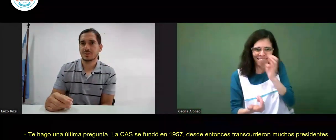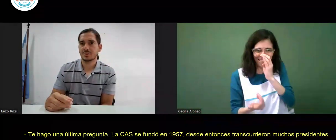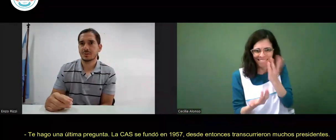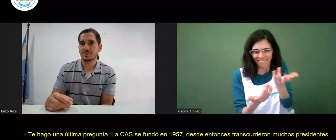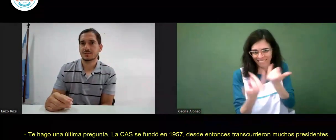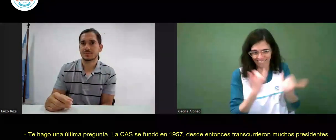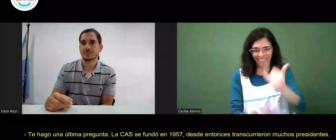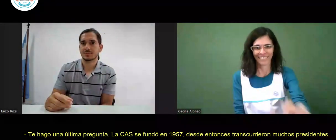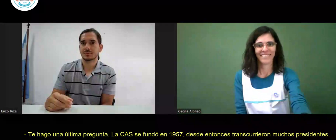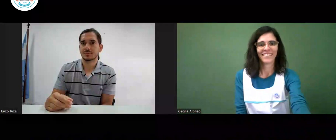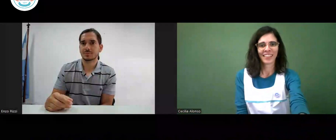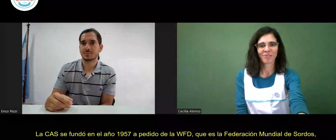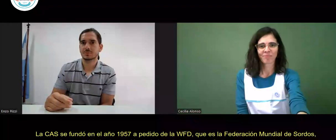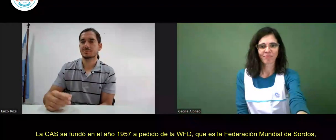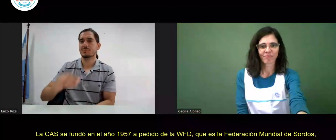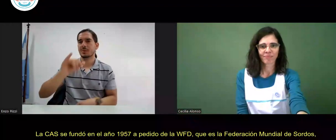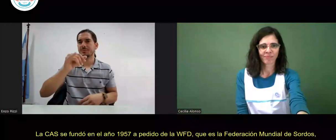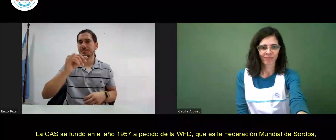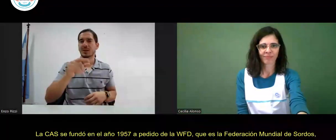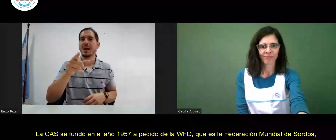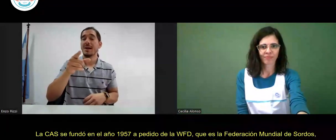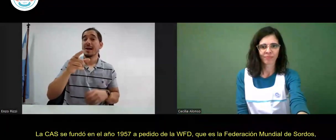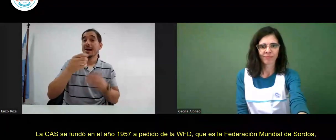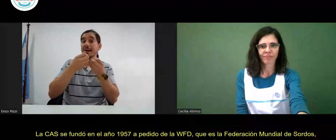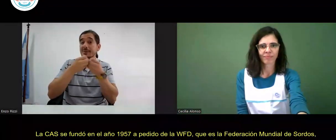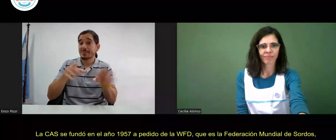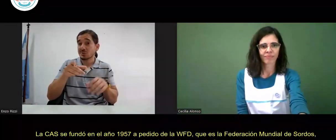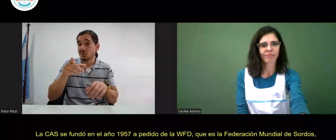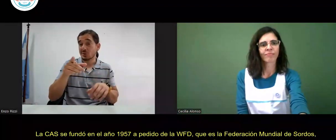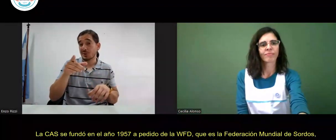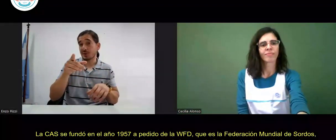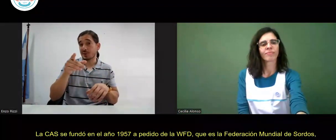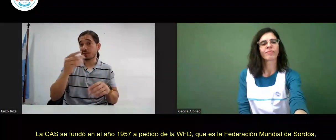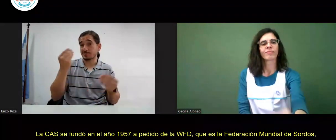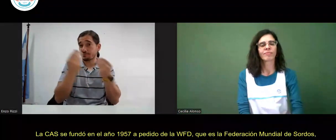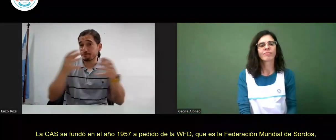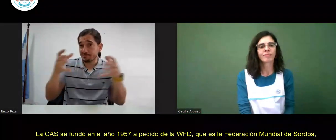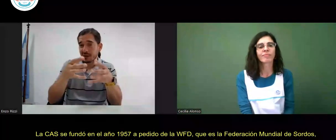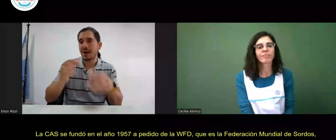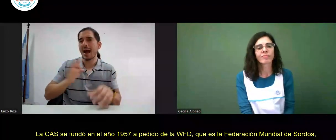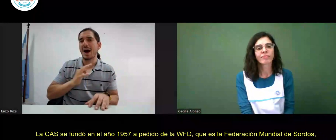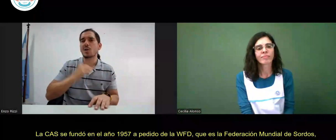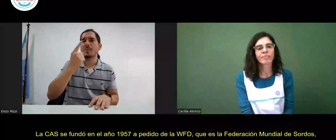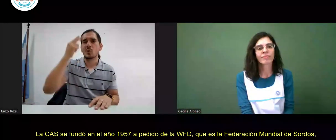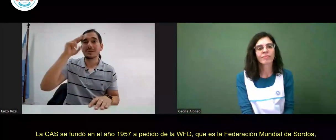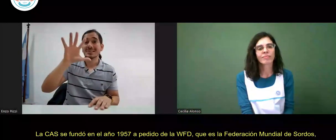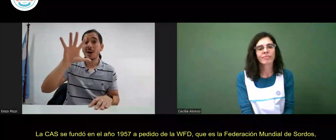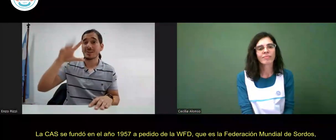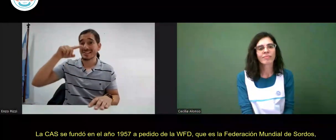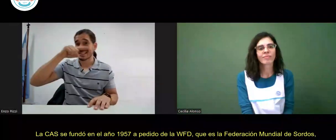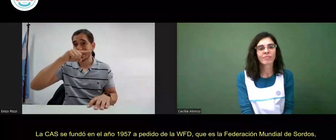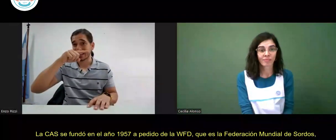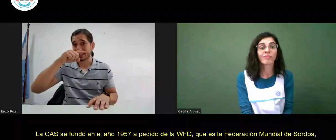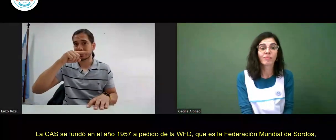de eso? se fundó en el año 1957 a pedido